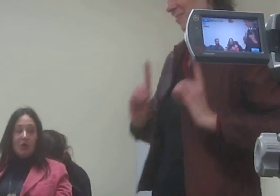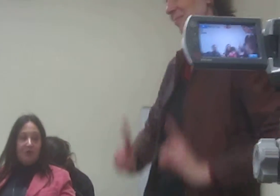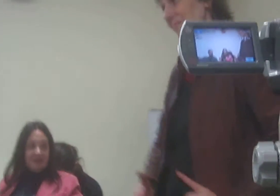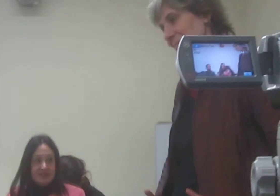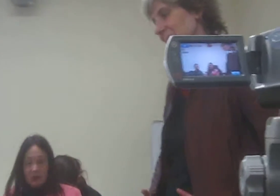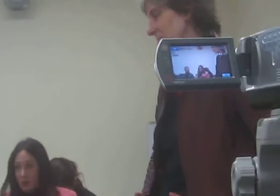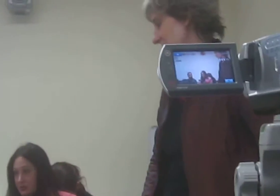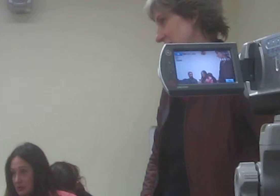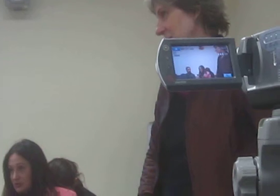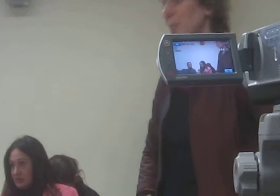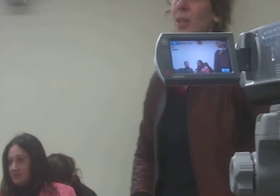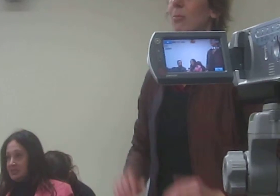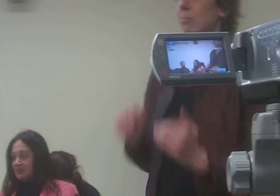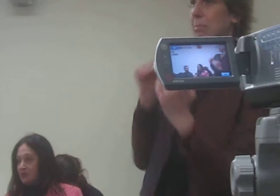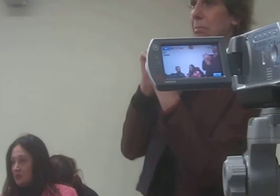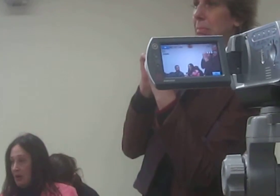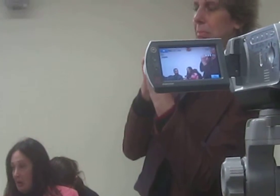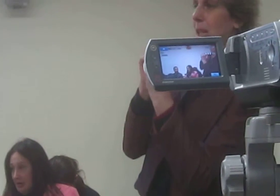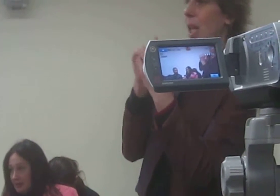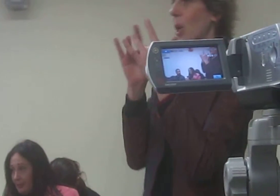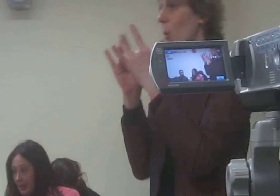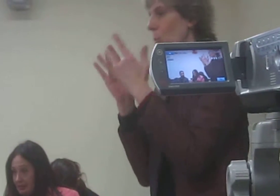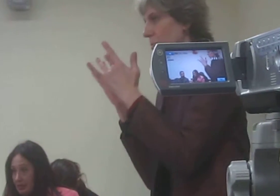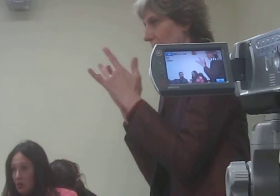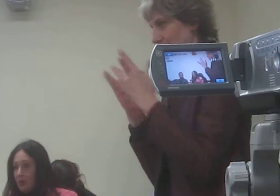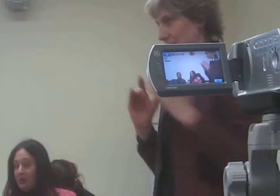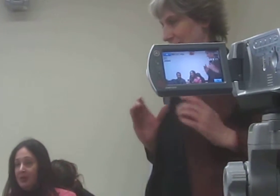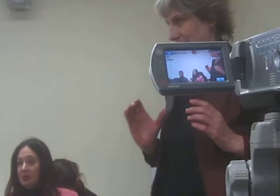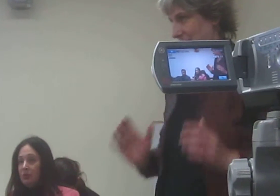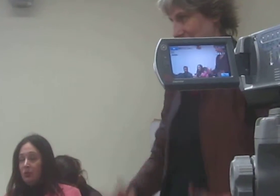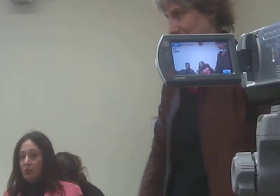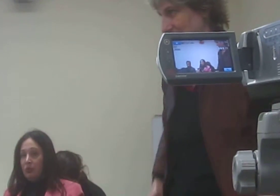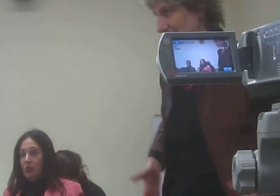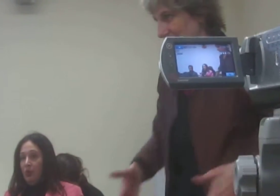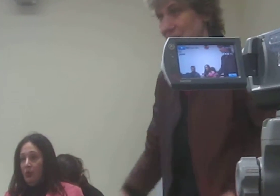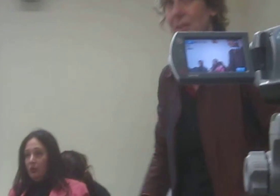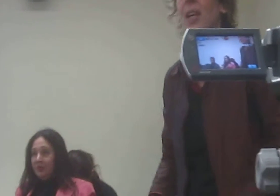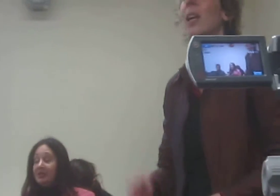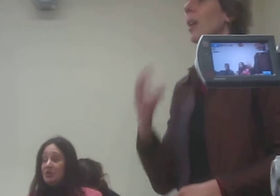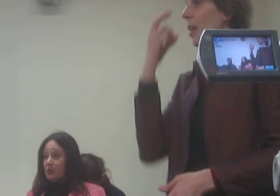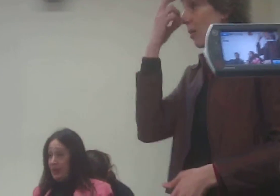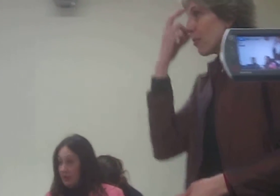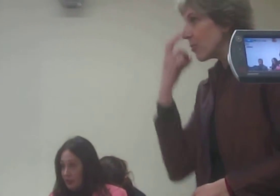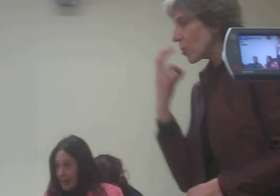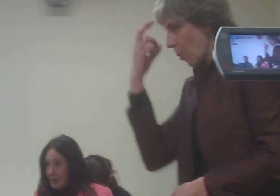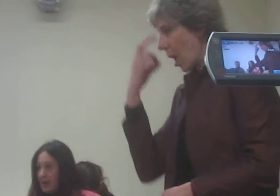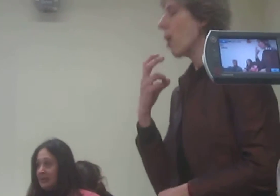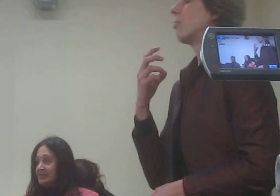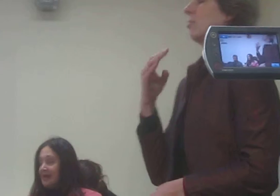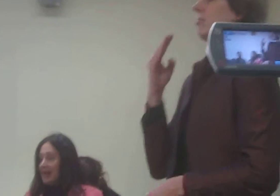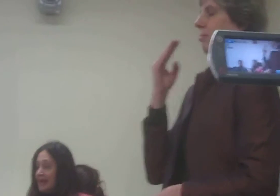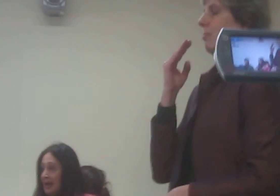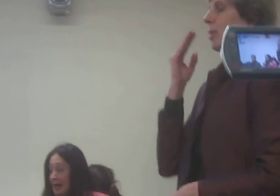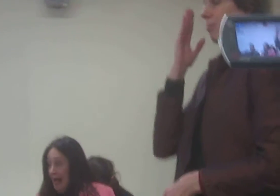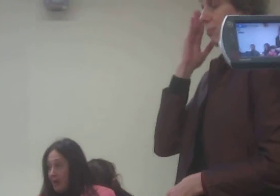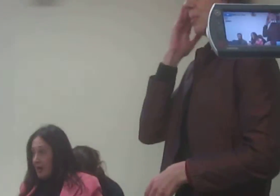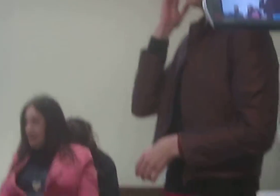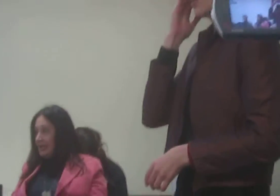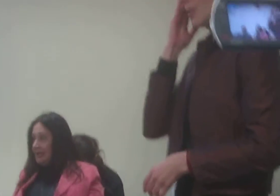convivência com pessoas com deficiência visual. Também tenho um entendimento maior nessa área. Agora, tem